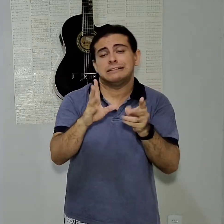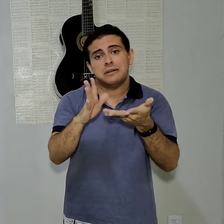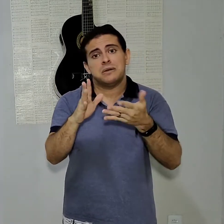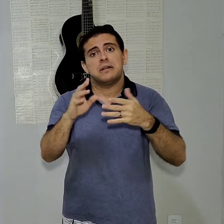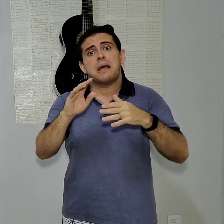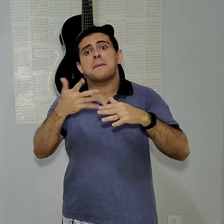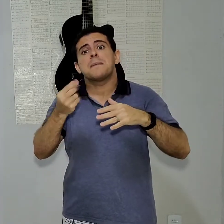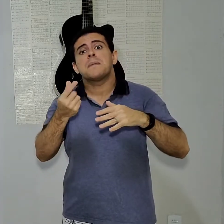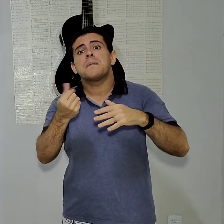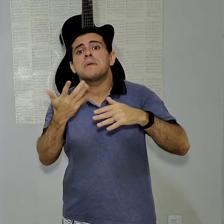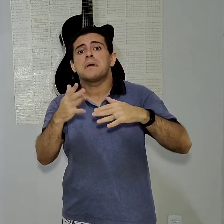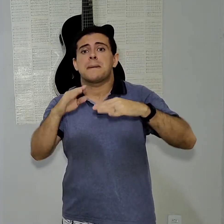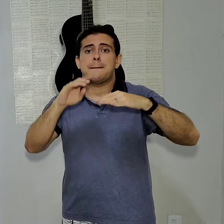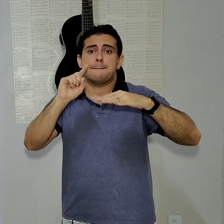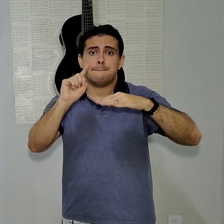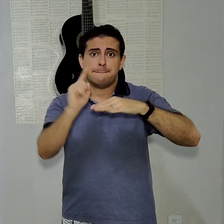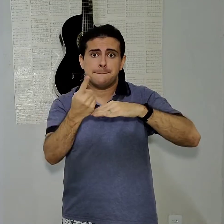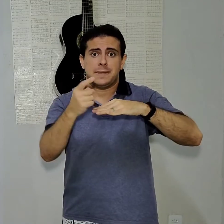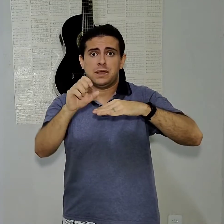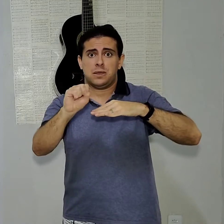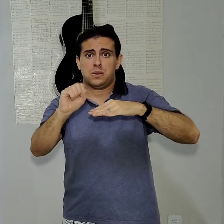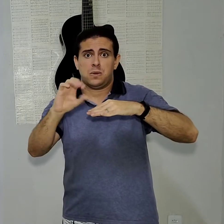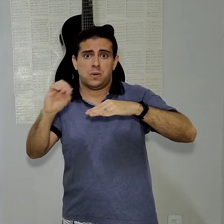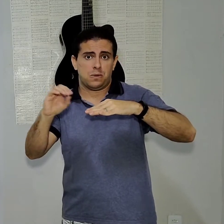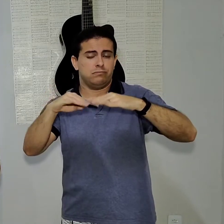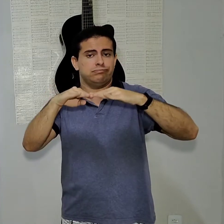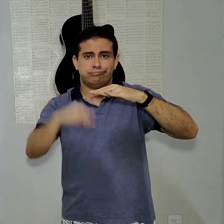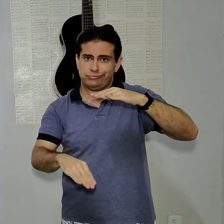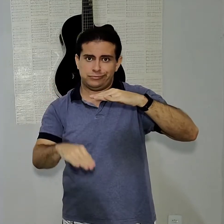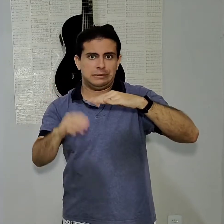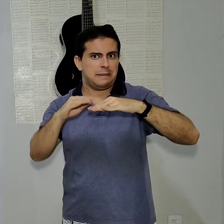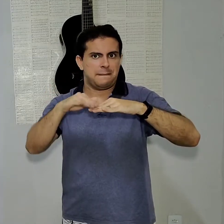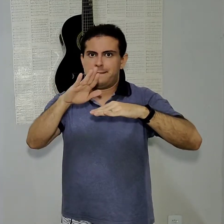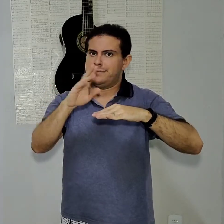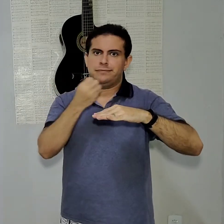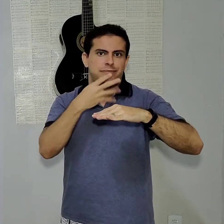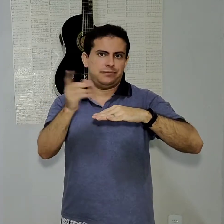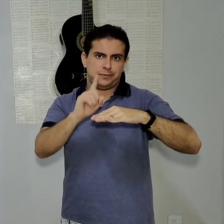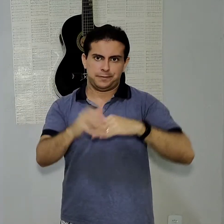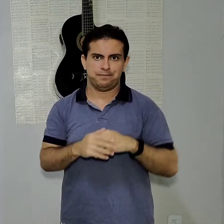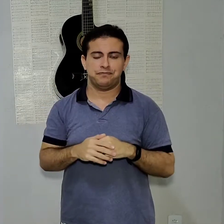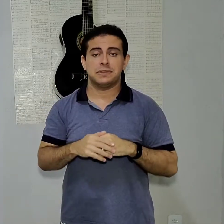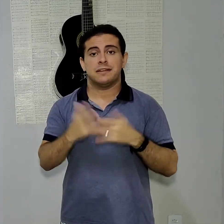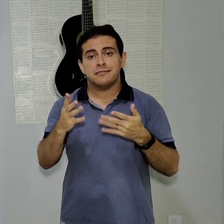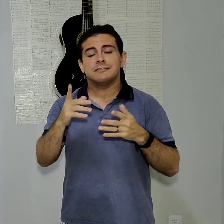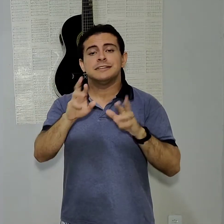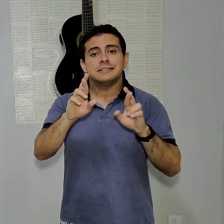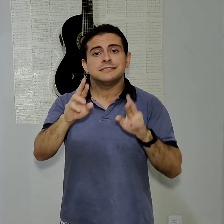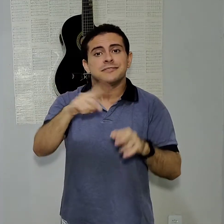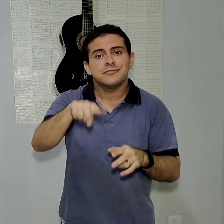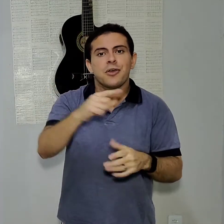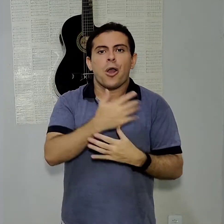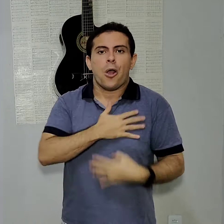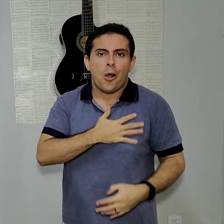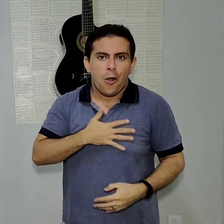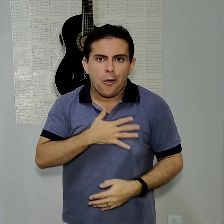Se tiver mais do que isso, não é promoção. Então, galera. Espero que vocês tenham gostado aí de algumas indicações de aparelhos.